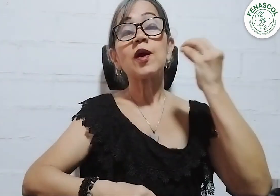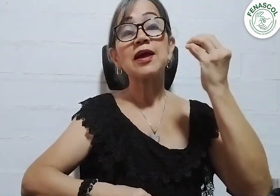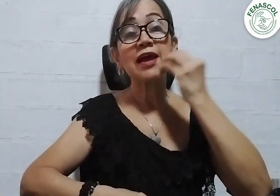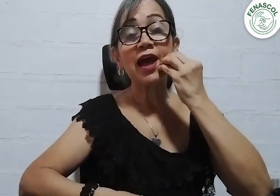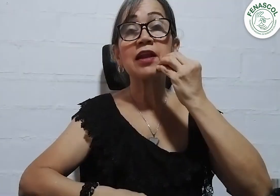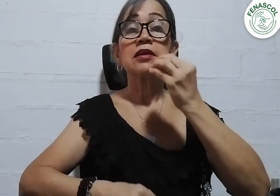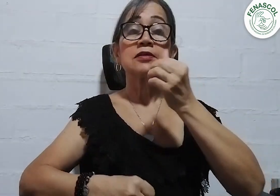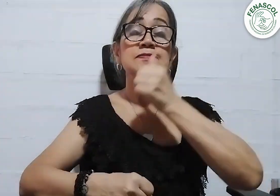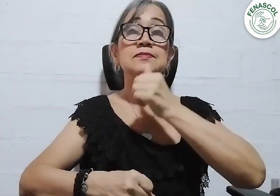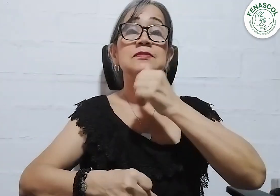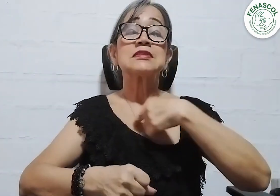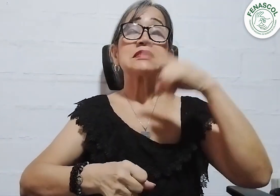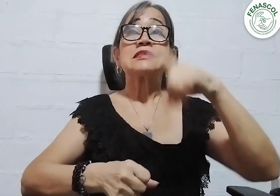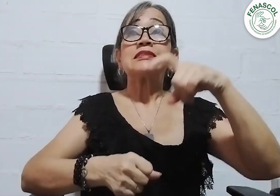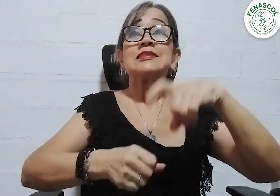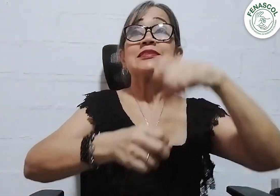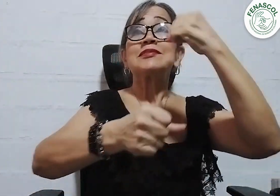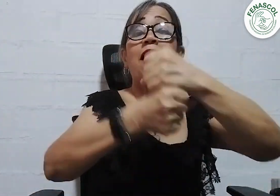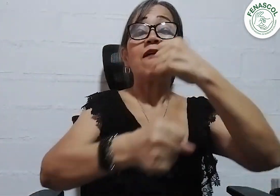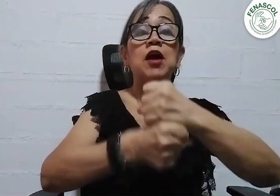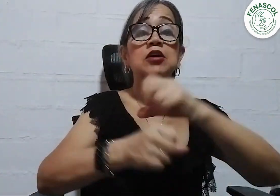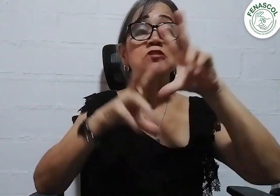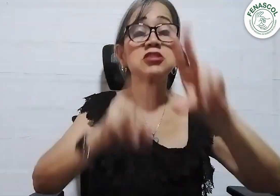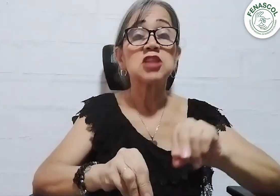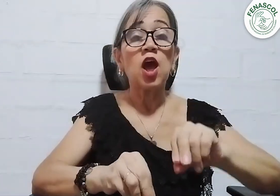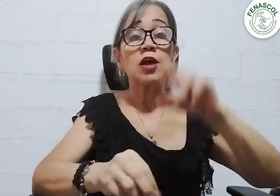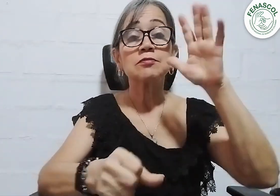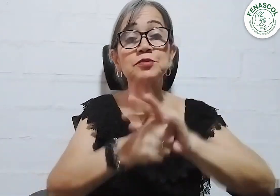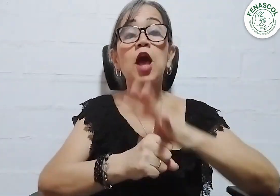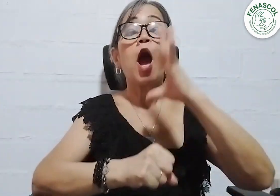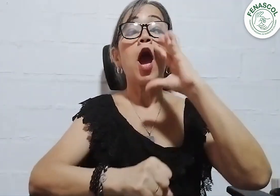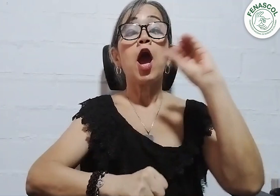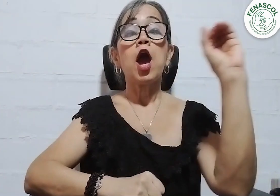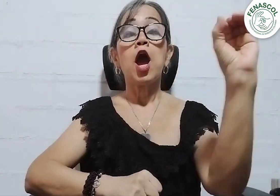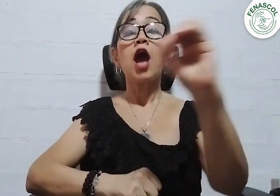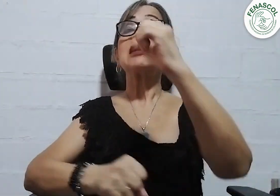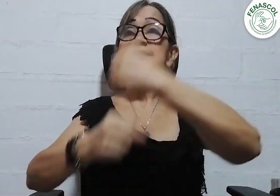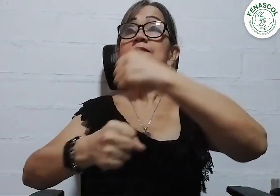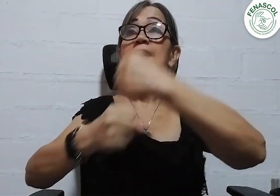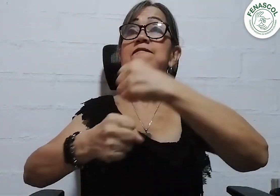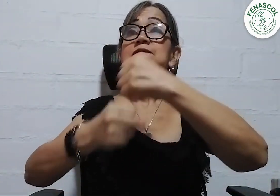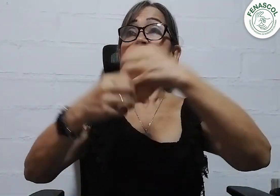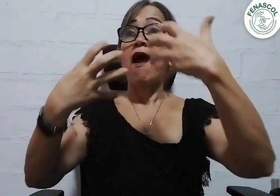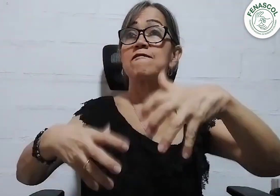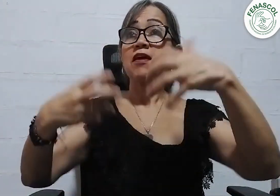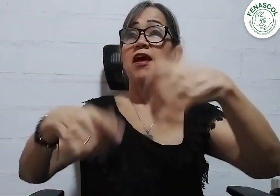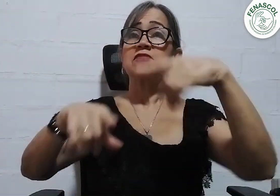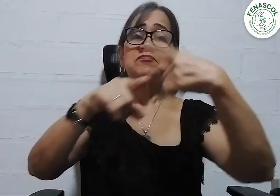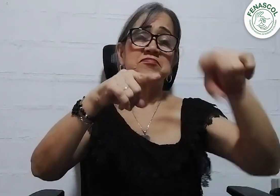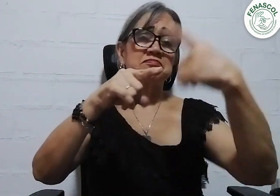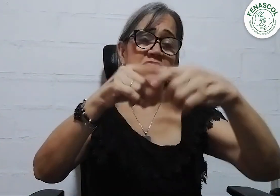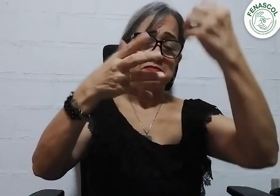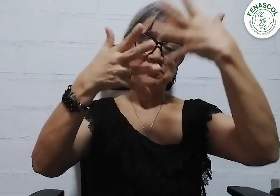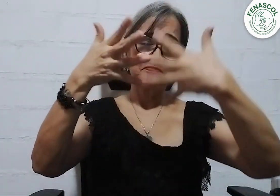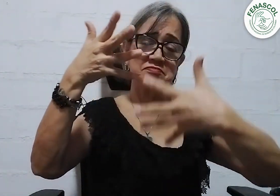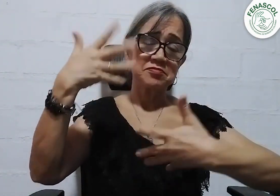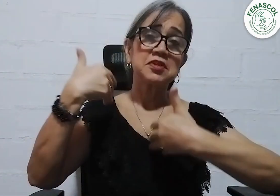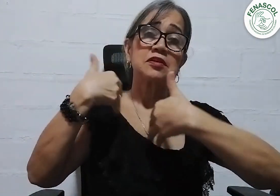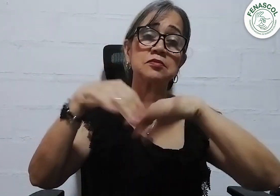tenían derecho a trabajar en cualquier empresa. Durante muchos años, las mujeres tuvieron que soportar esta situación y